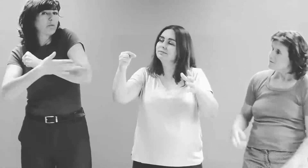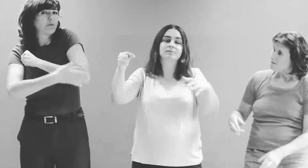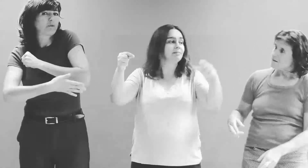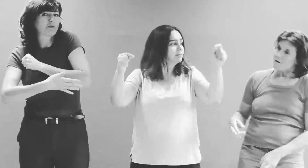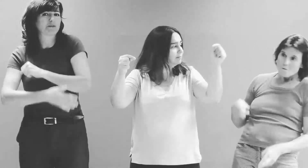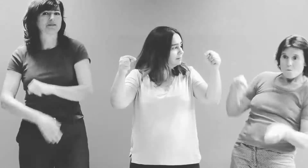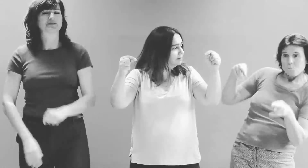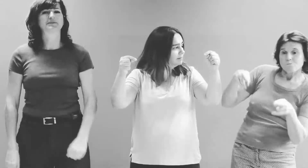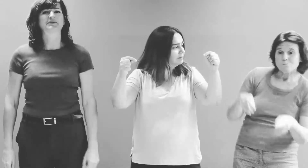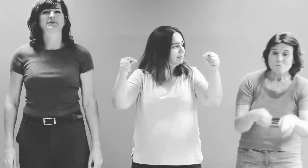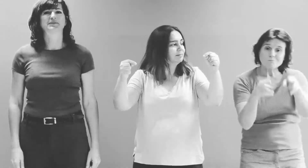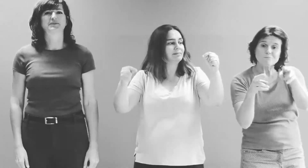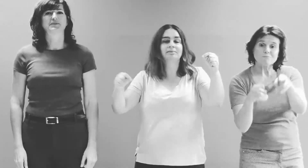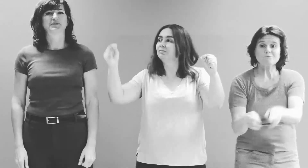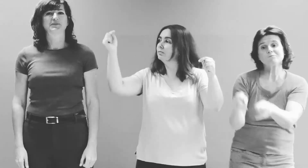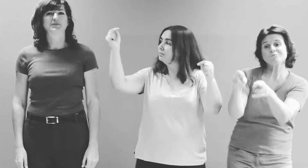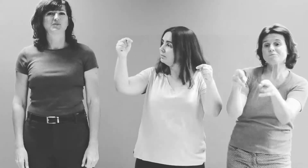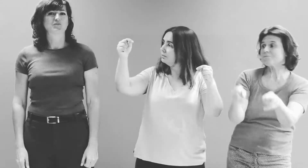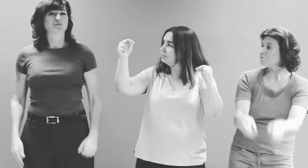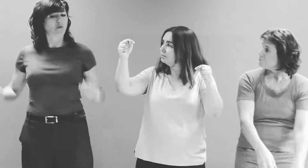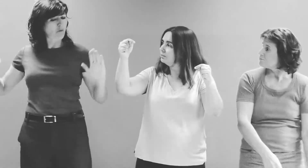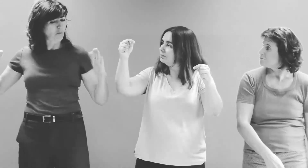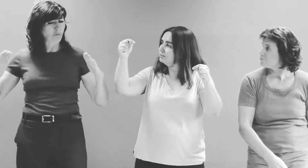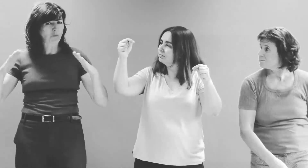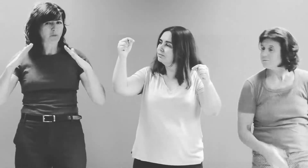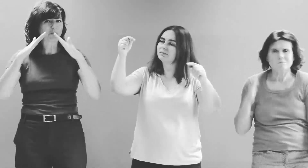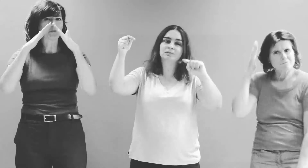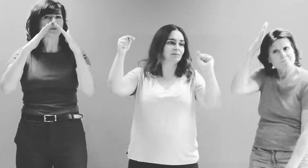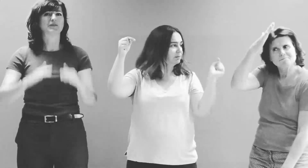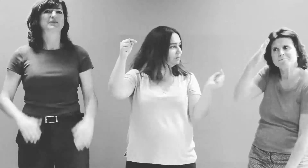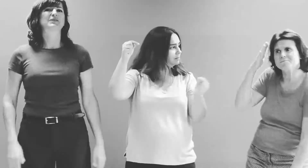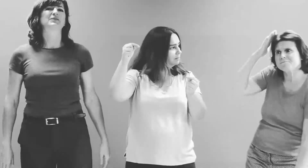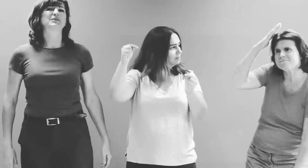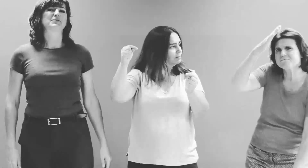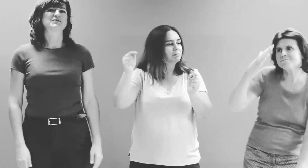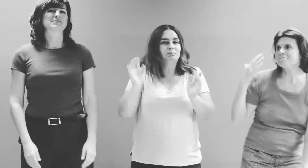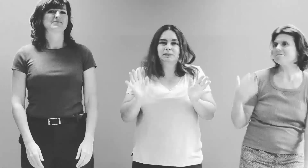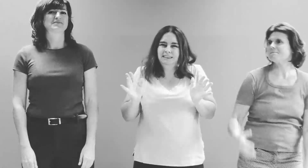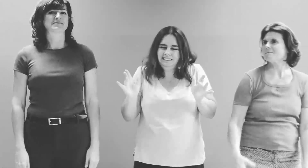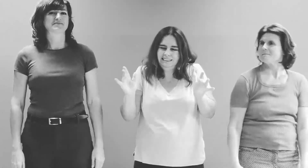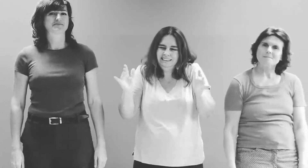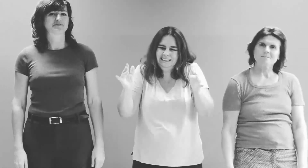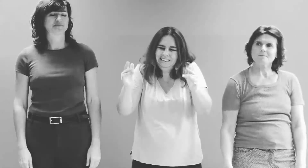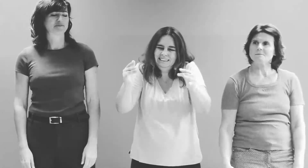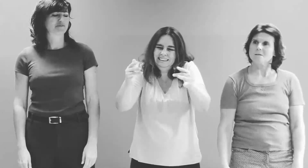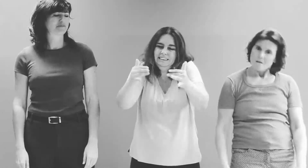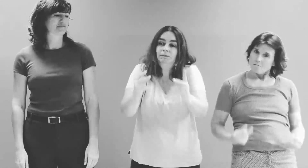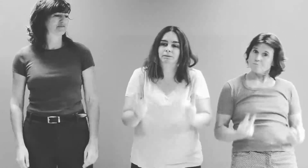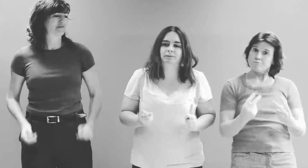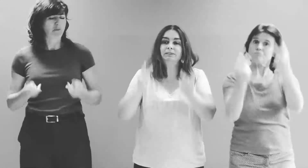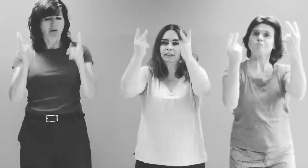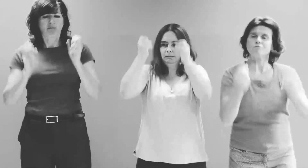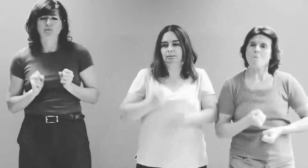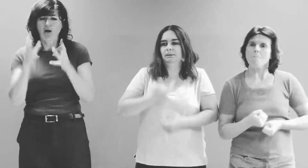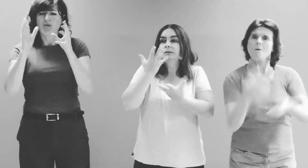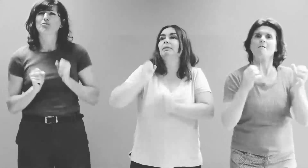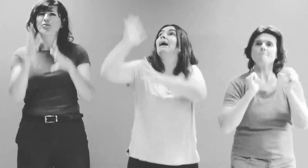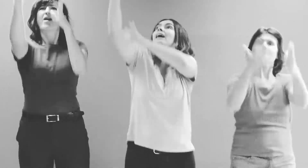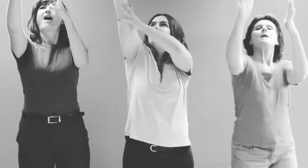de nos campagnes, de nos rivières, de nos montagnes De la vie mâle, du monde animal, crie le bien fort,